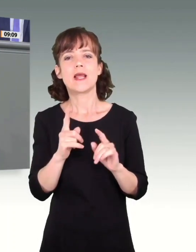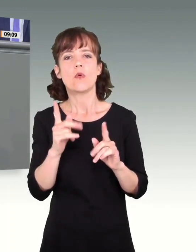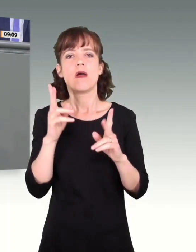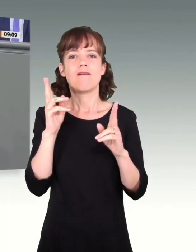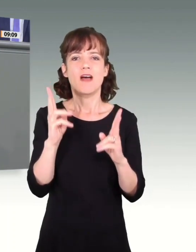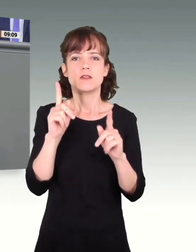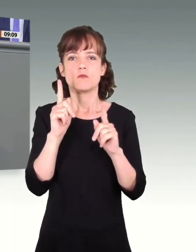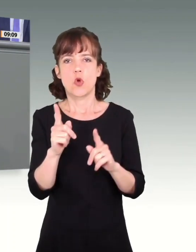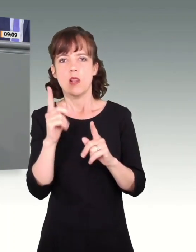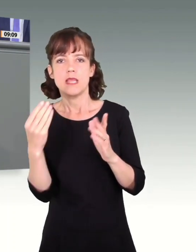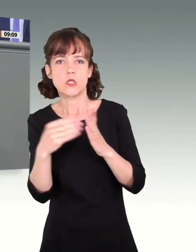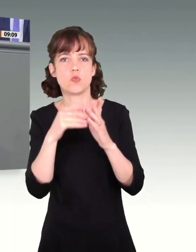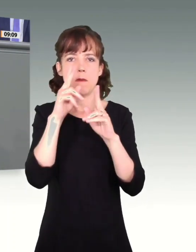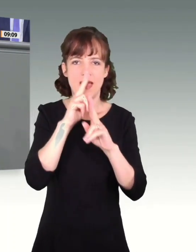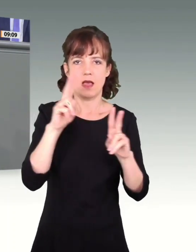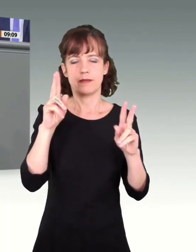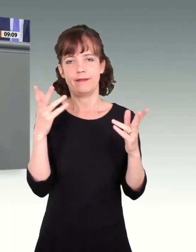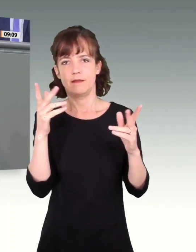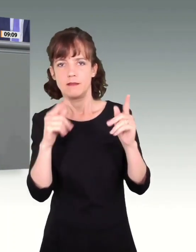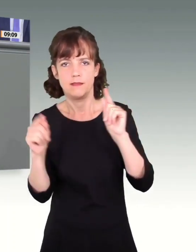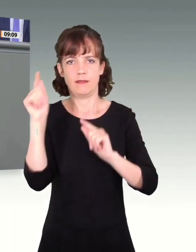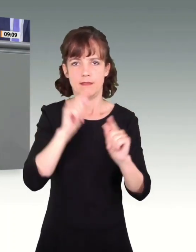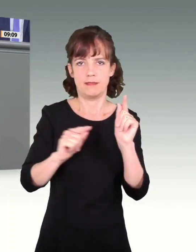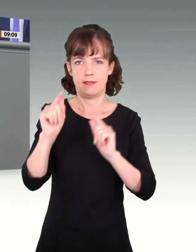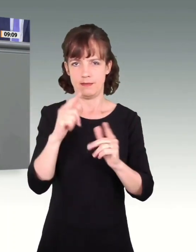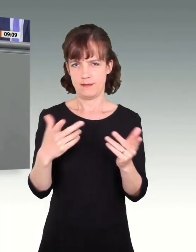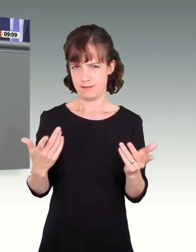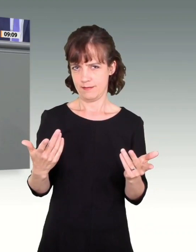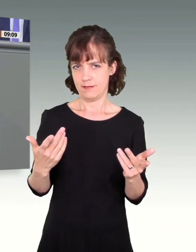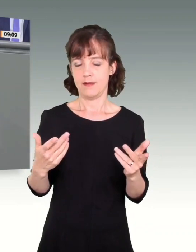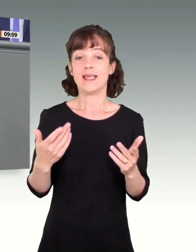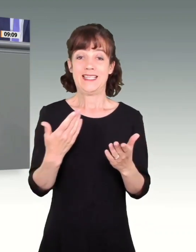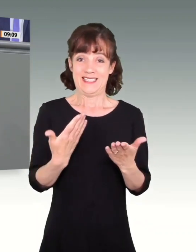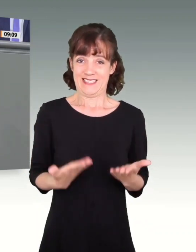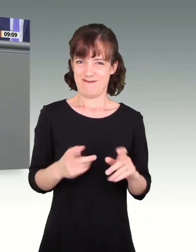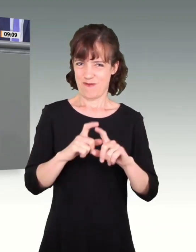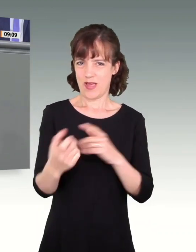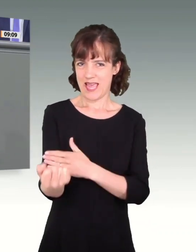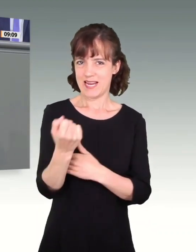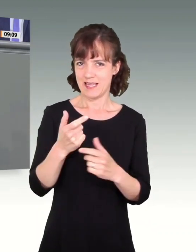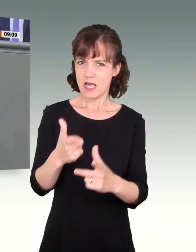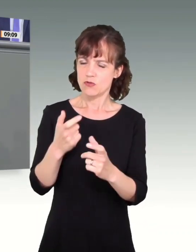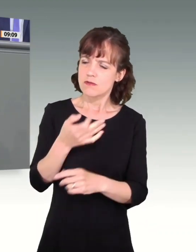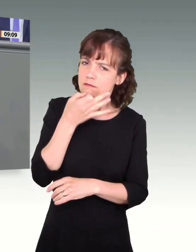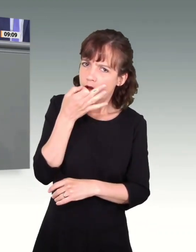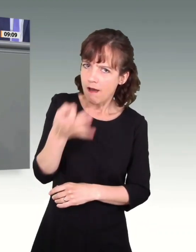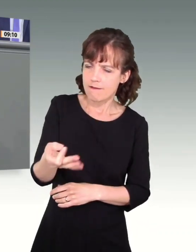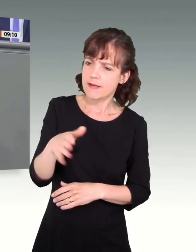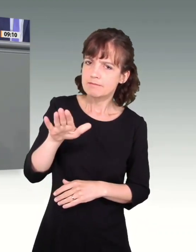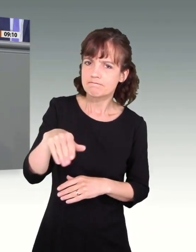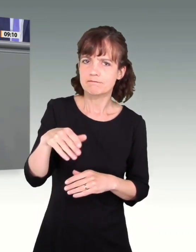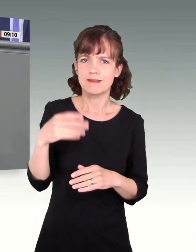Seiten Leitplanken. Wir haben in dieser Woche im Energieausschuss nachgefragt, wie sieht es denn aus?